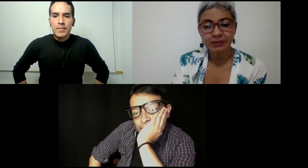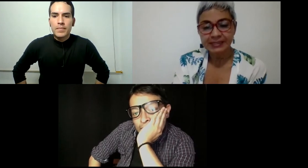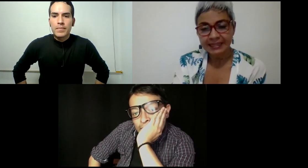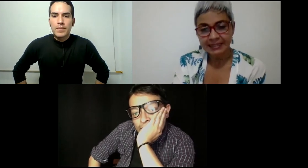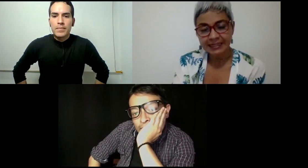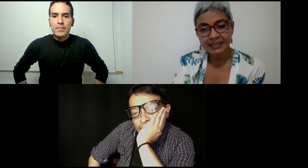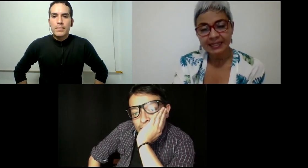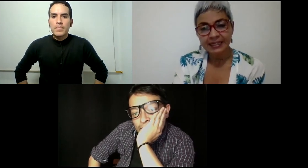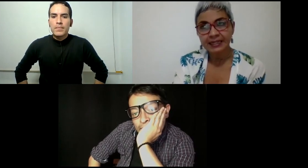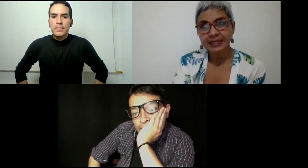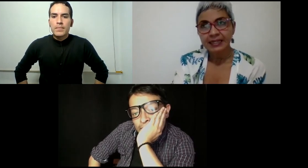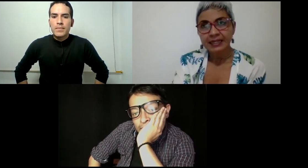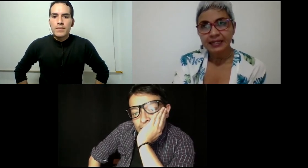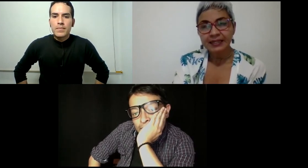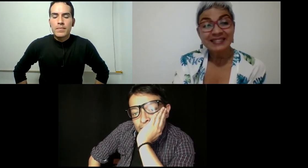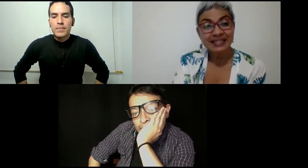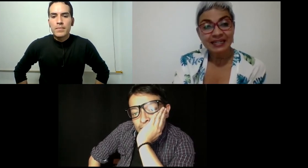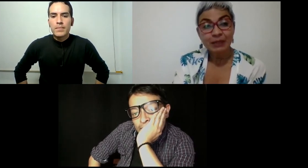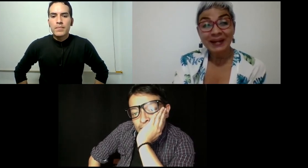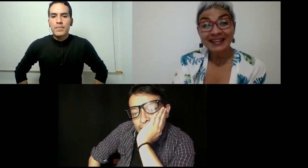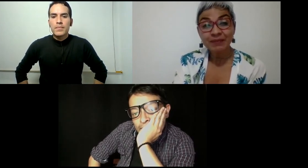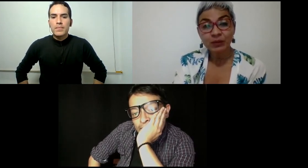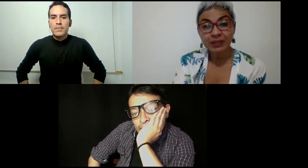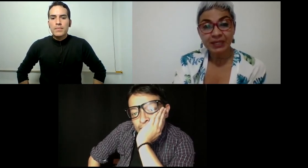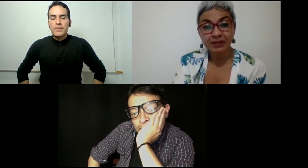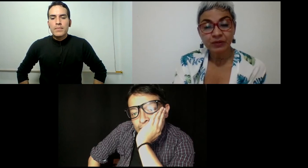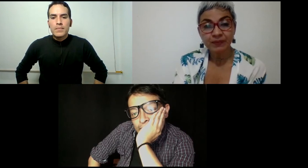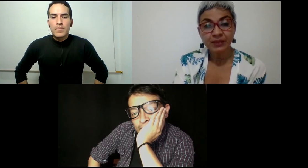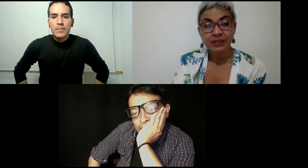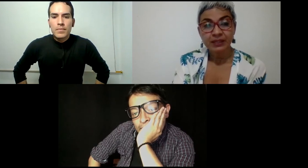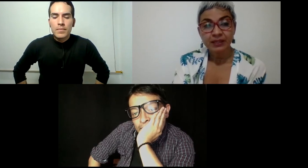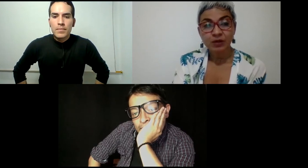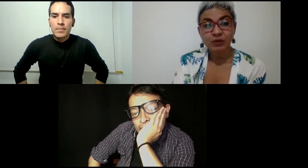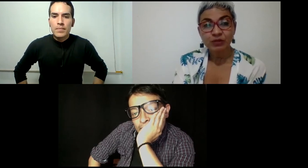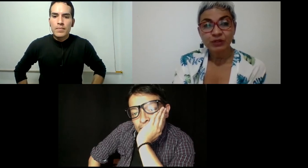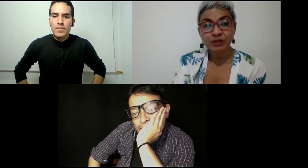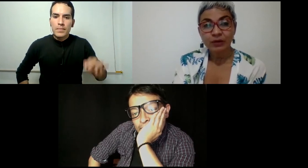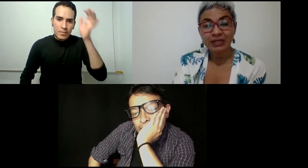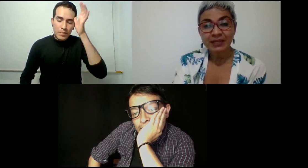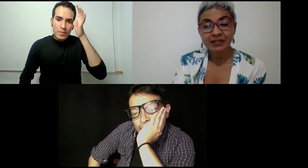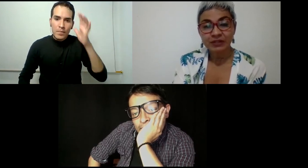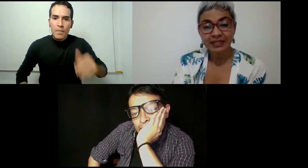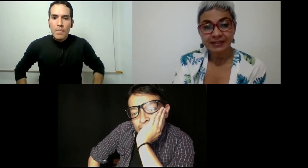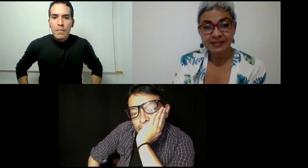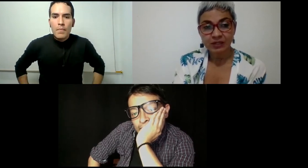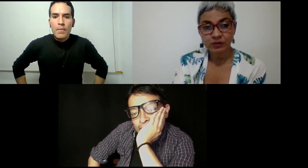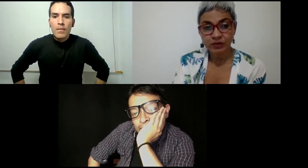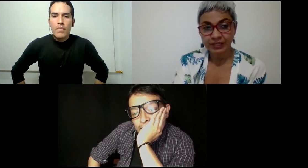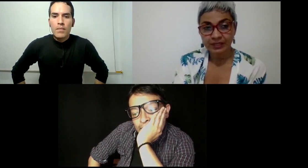universidad tiene que diseñar el plan de mejoramiento como resultado de la aplicación del índice de inclusión en